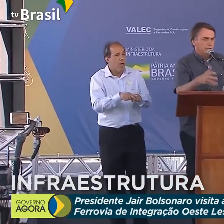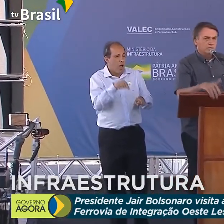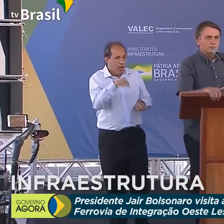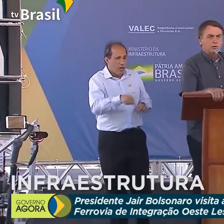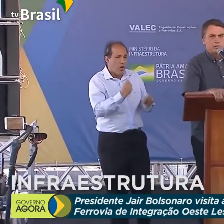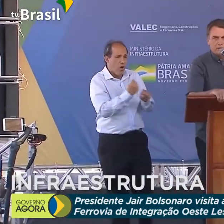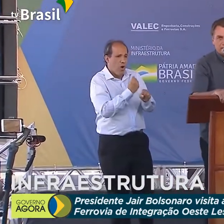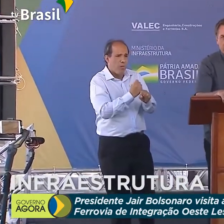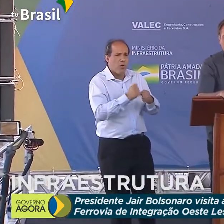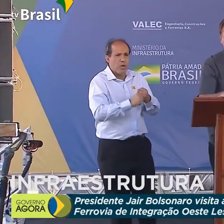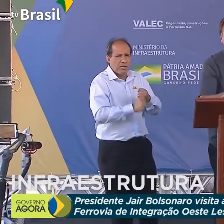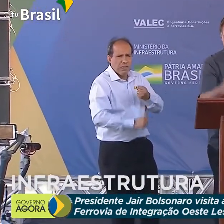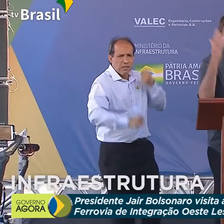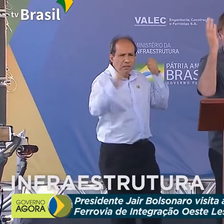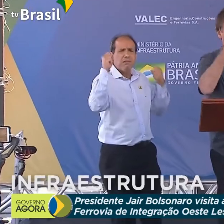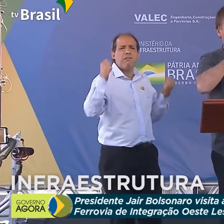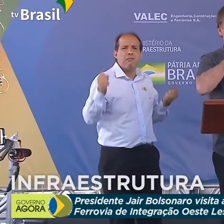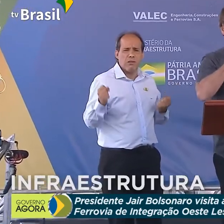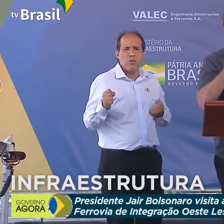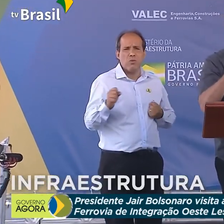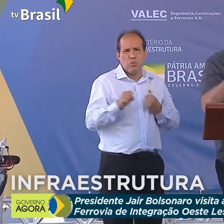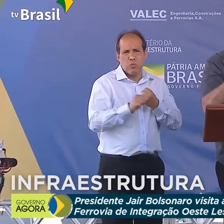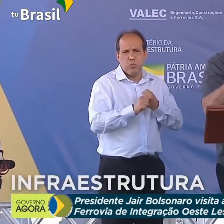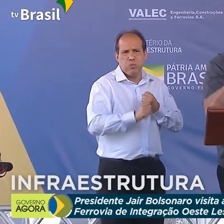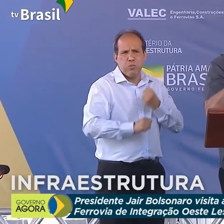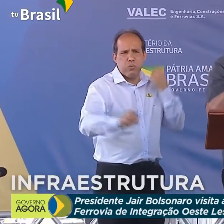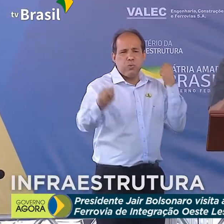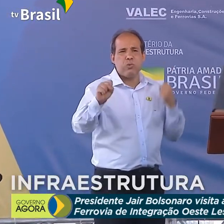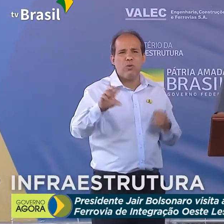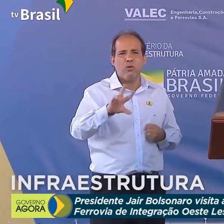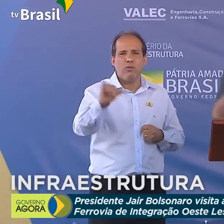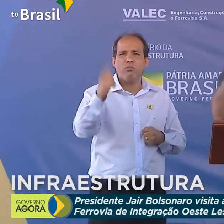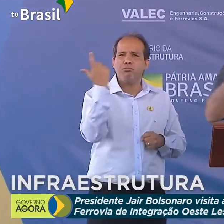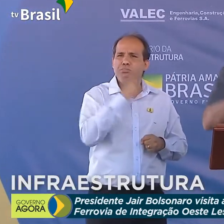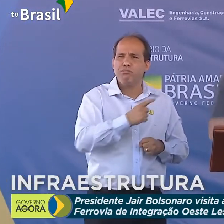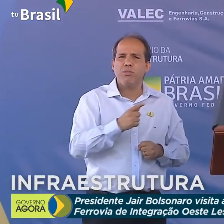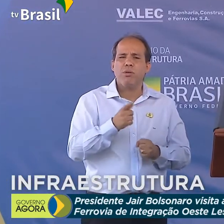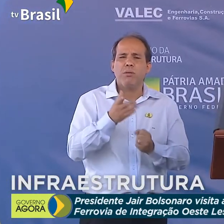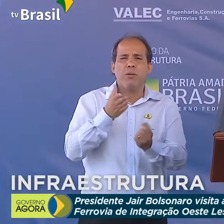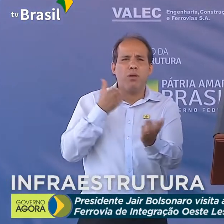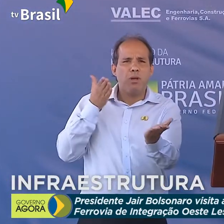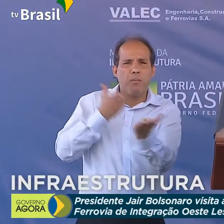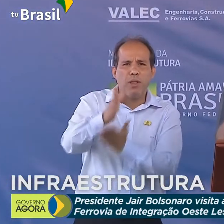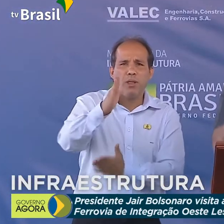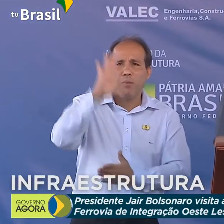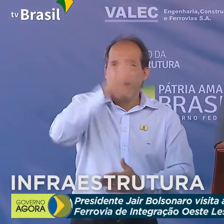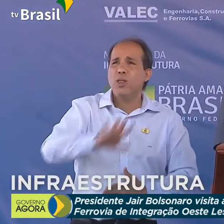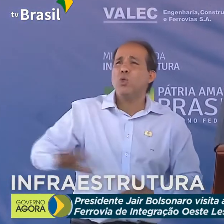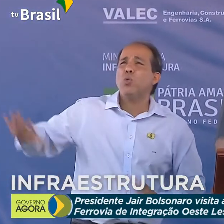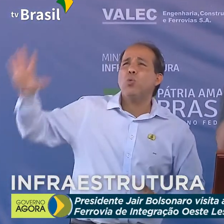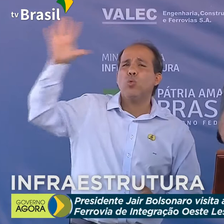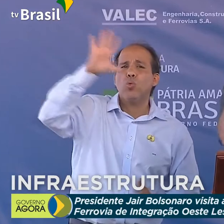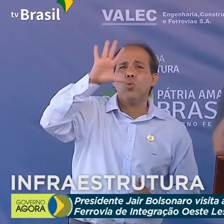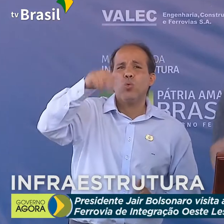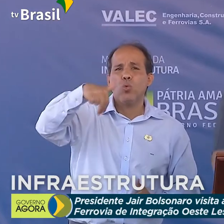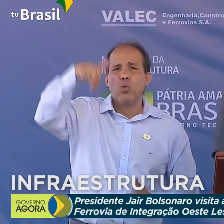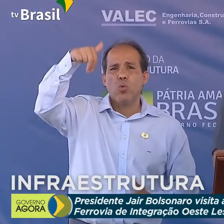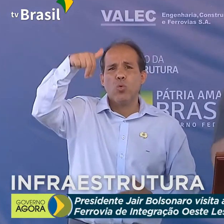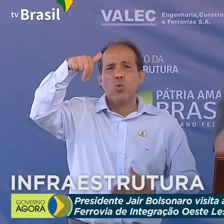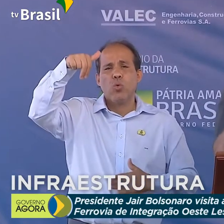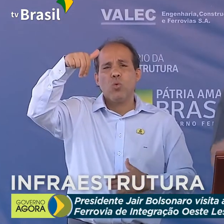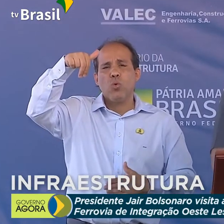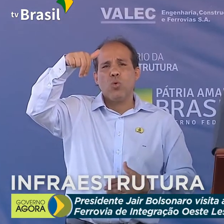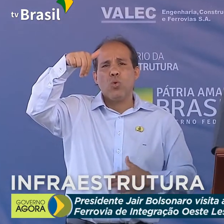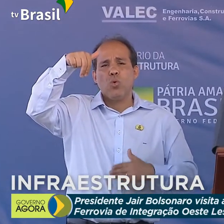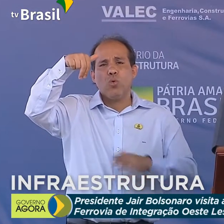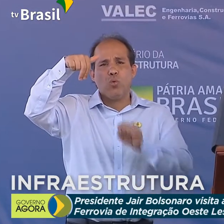aqui, que nos próximos anos será efetivada, nos ligando com o resto do Brasil, com a Norte Sul, bem como lá para